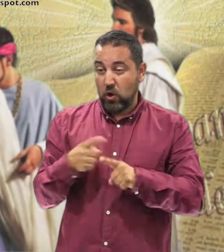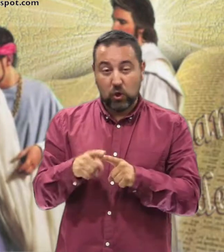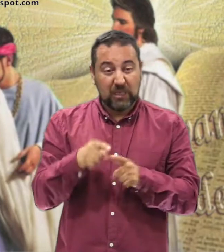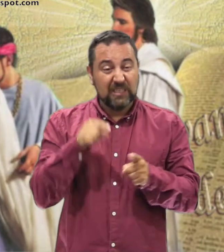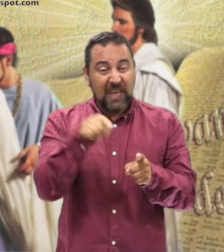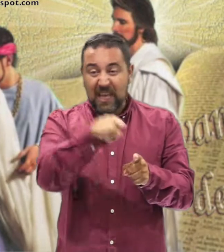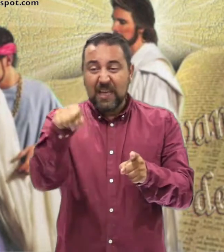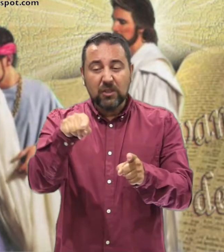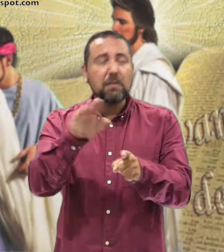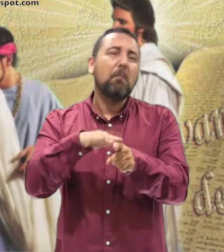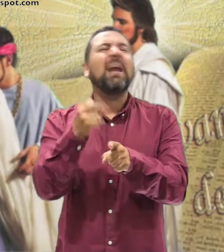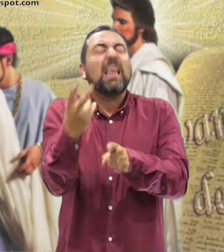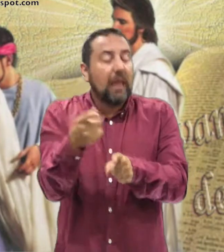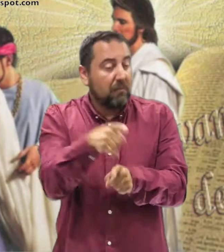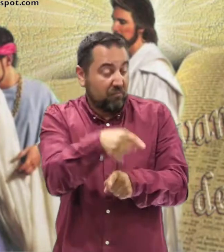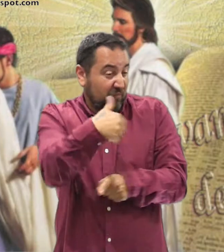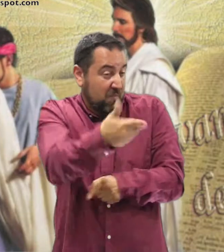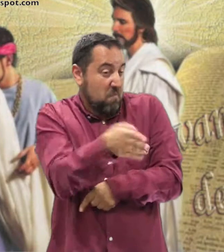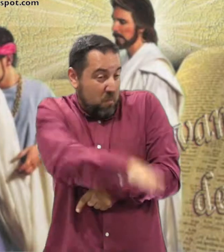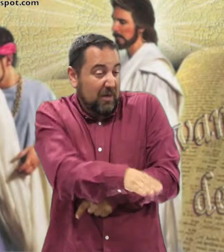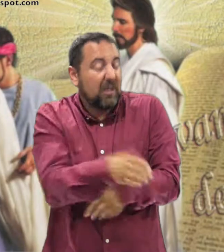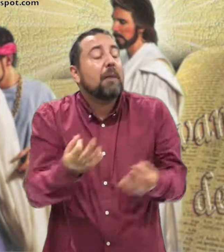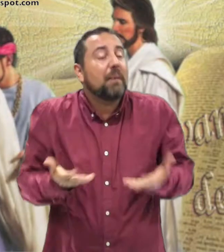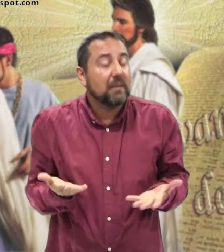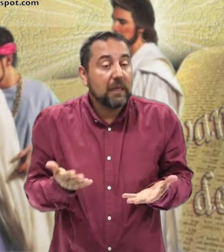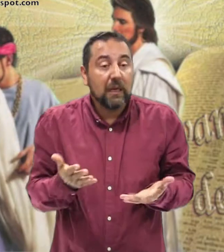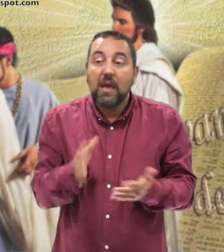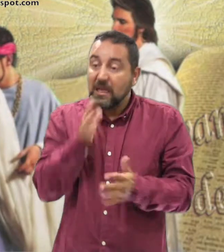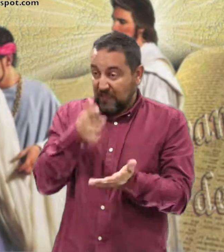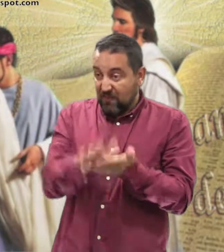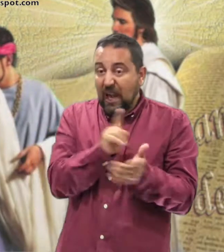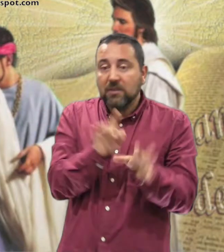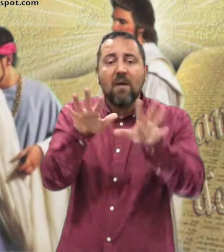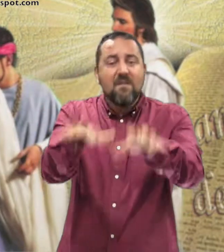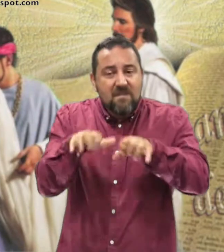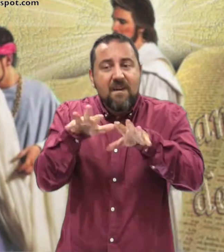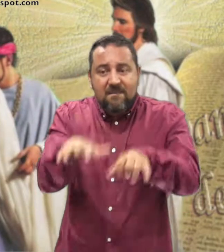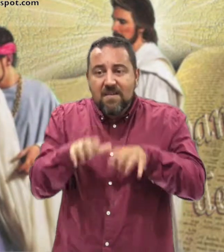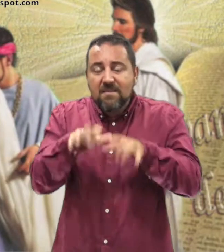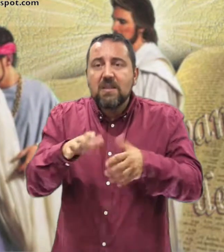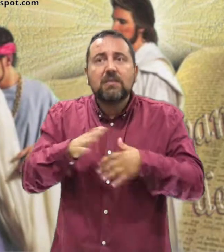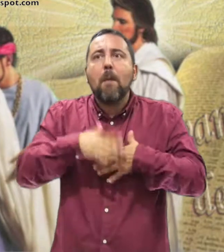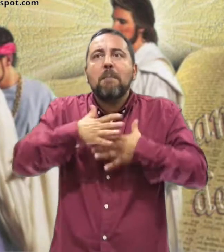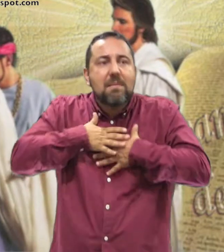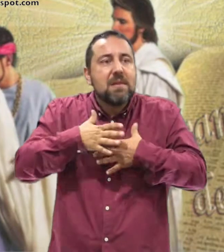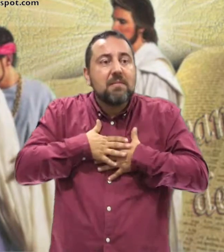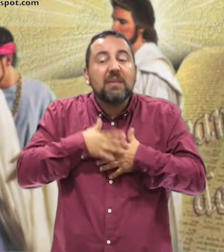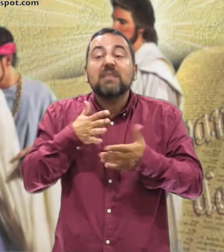será Lo que Has preparado? Así El que atesora Para sí Y